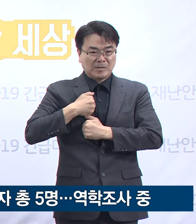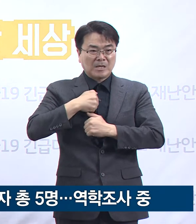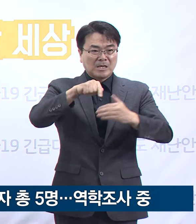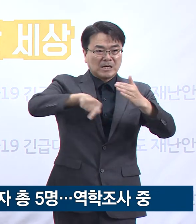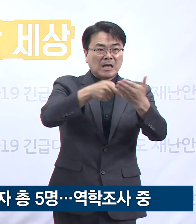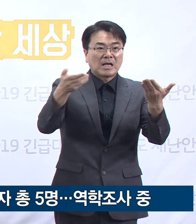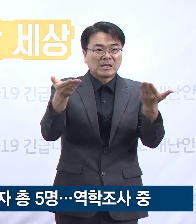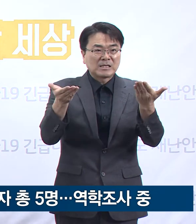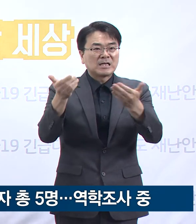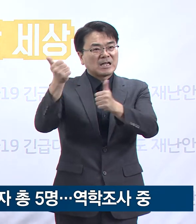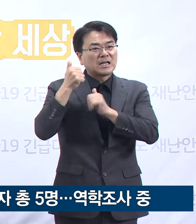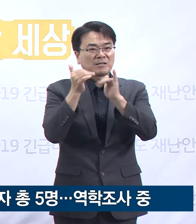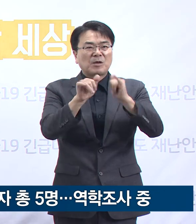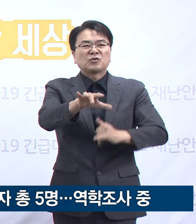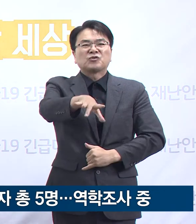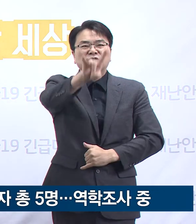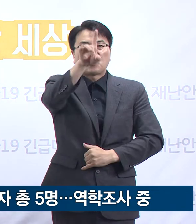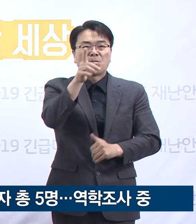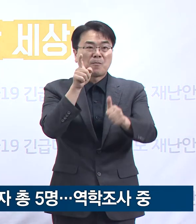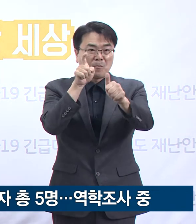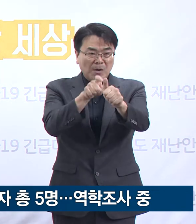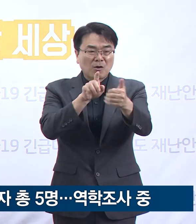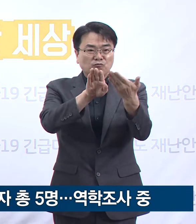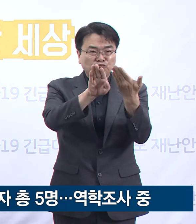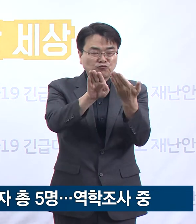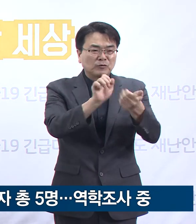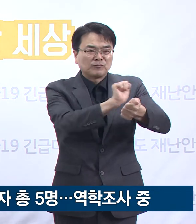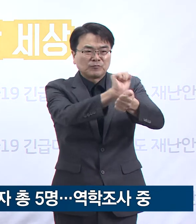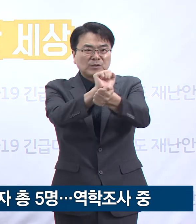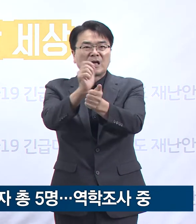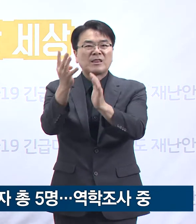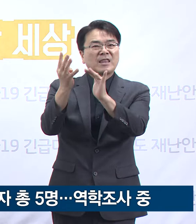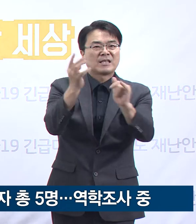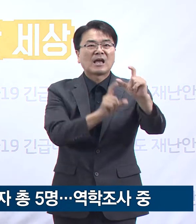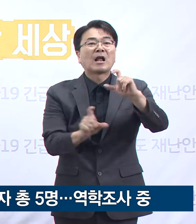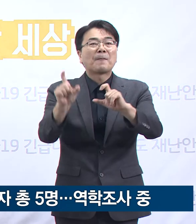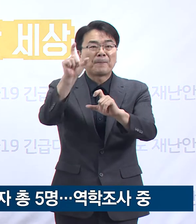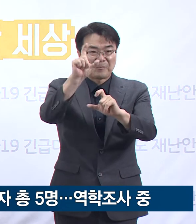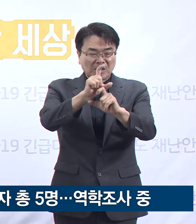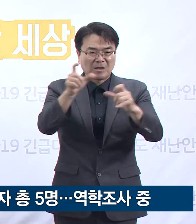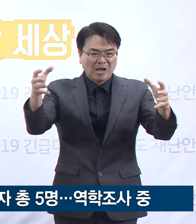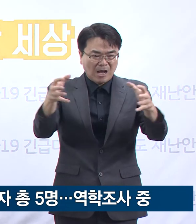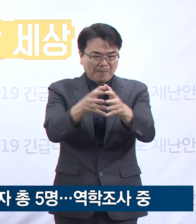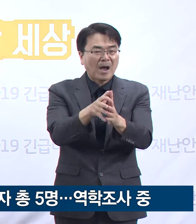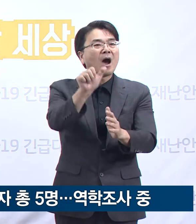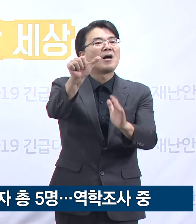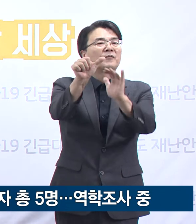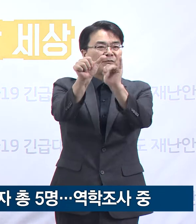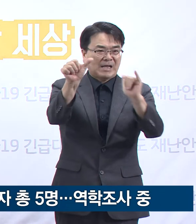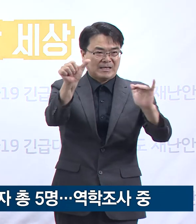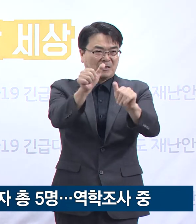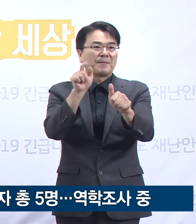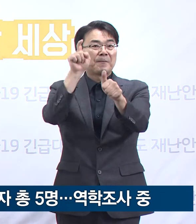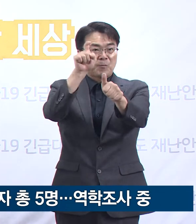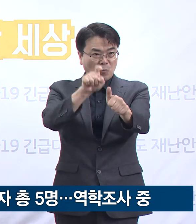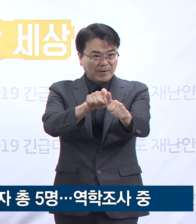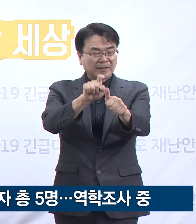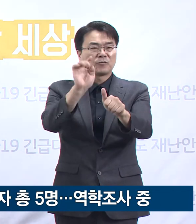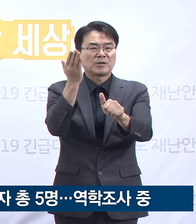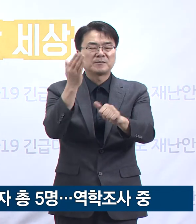8월 29일에 첫 확진된 이후 현지까지 4명의 확진자가 추가 발생하여 누적 확진자는 총 5명입니다.